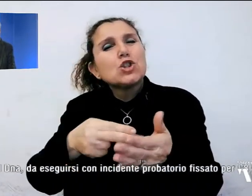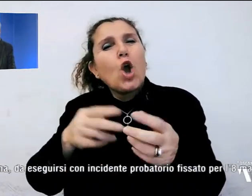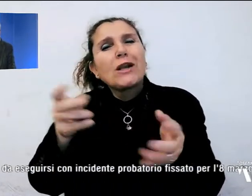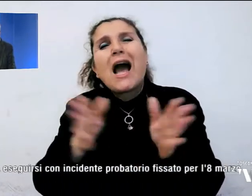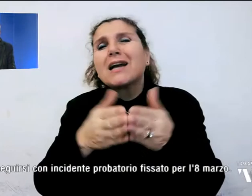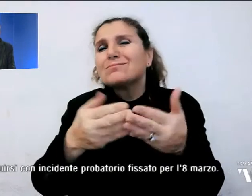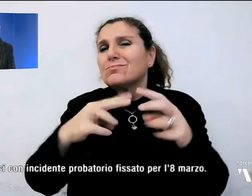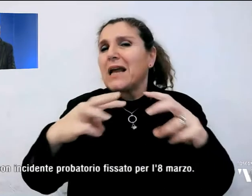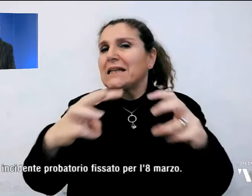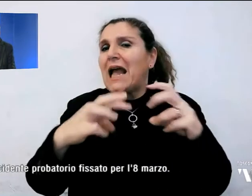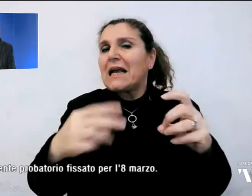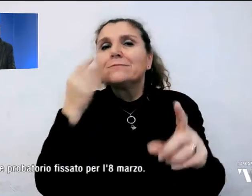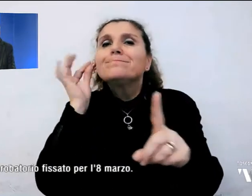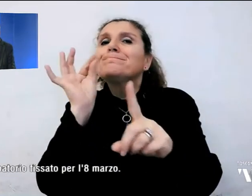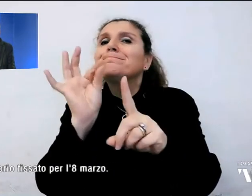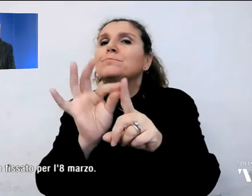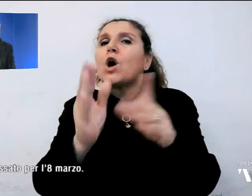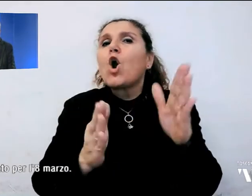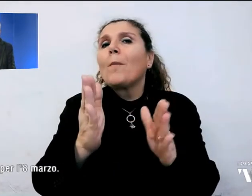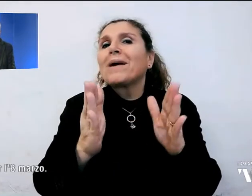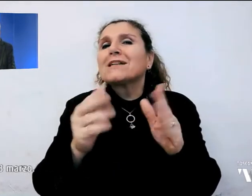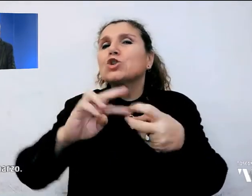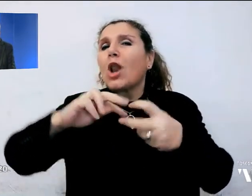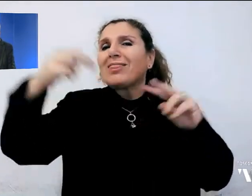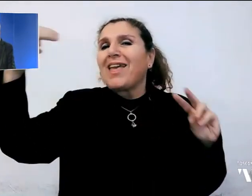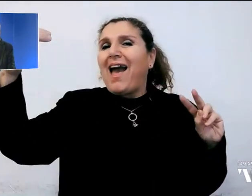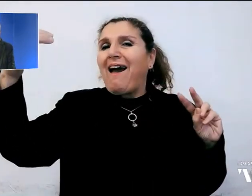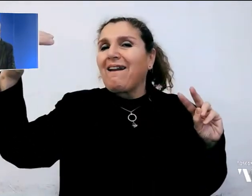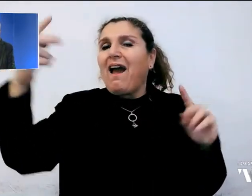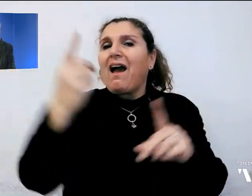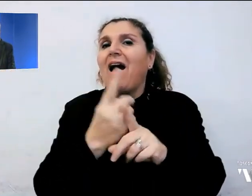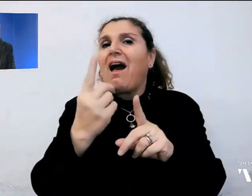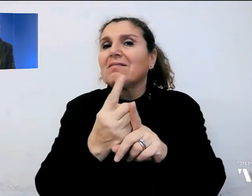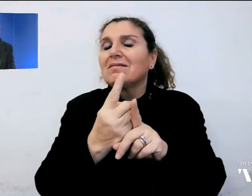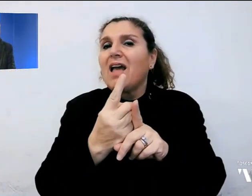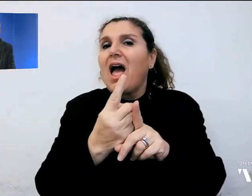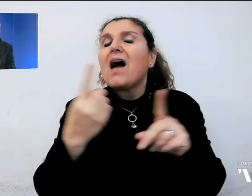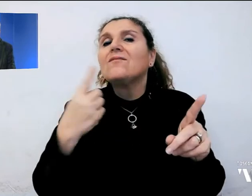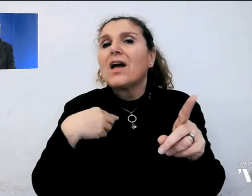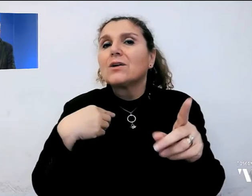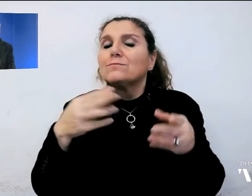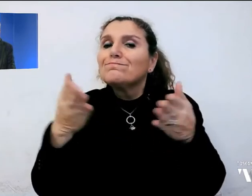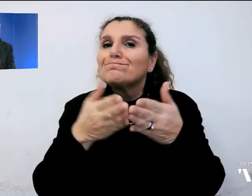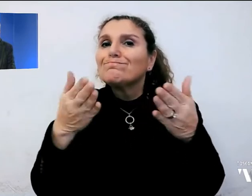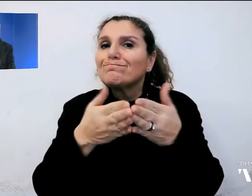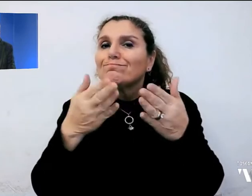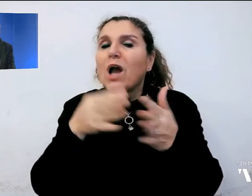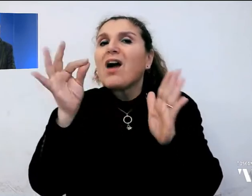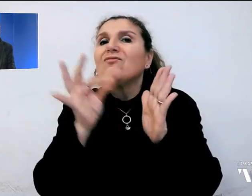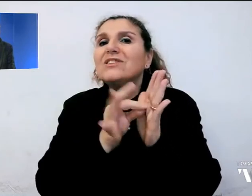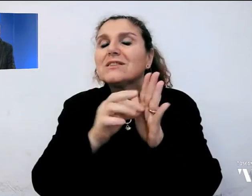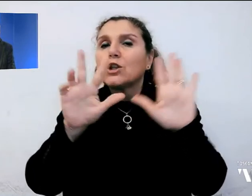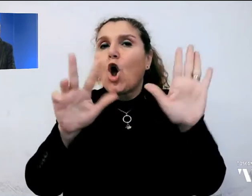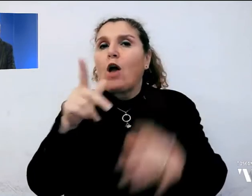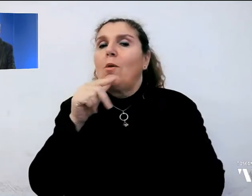finalizzata alla comparazione del DNA da eseguirsi con incidente probatorio fissato per l'8 di marzo.